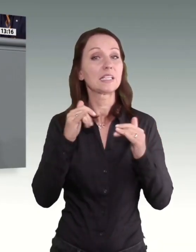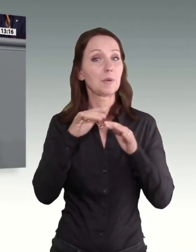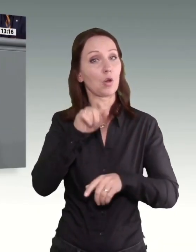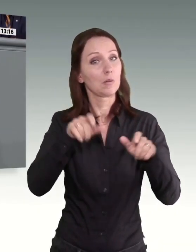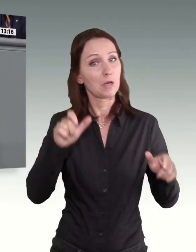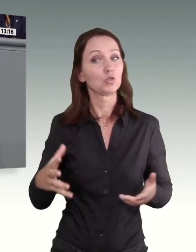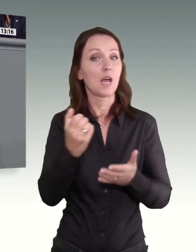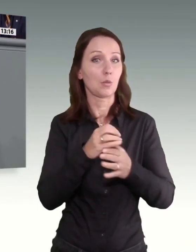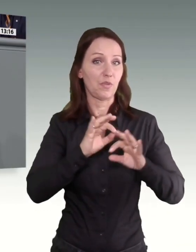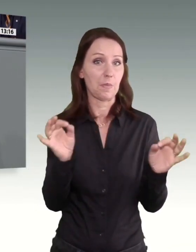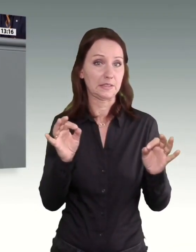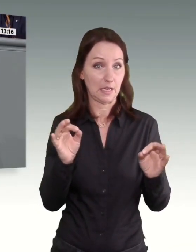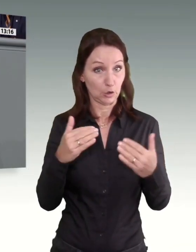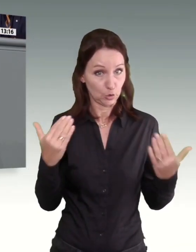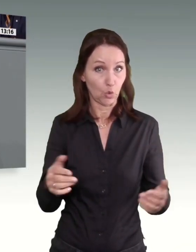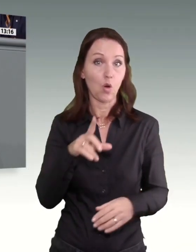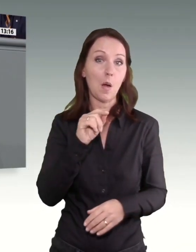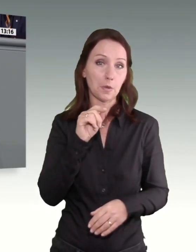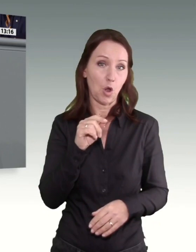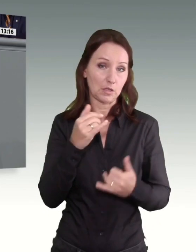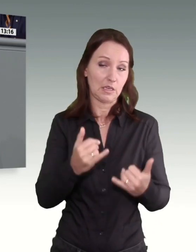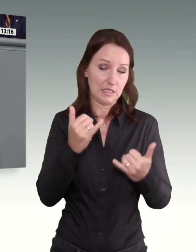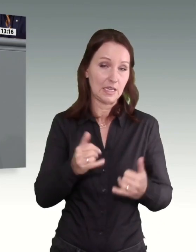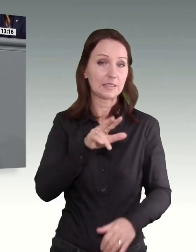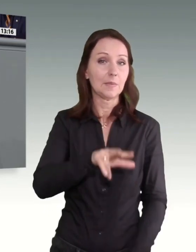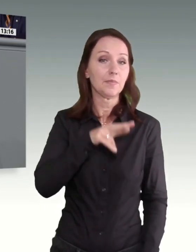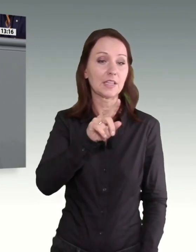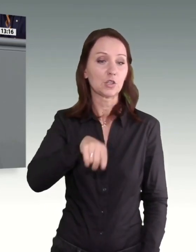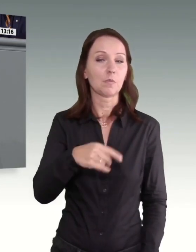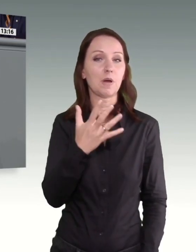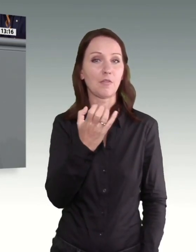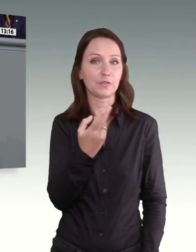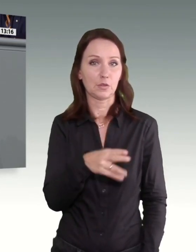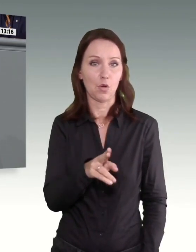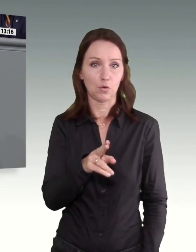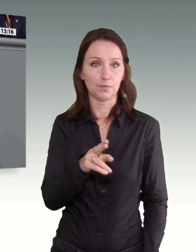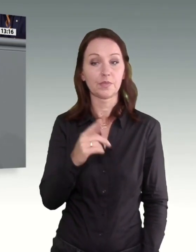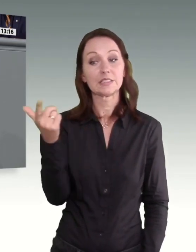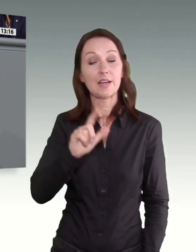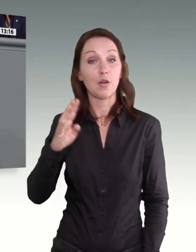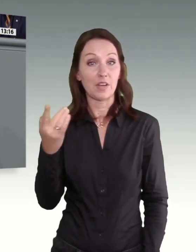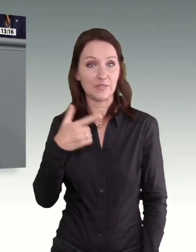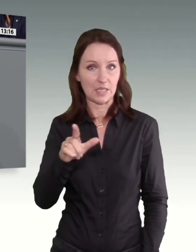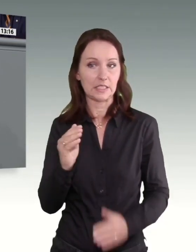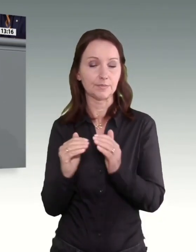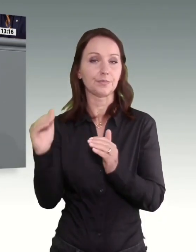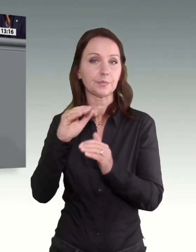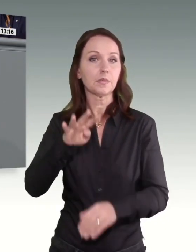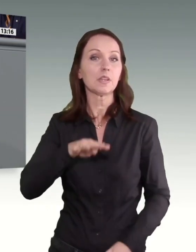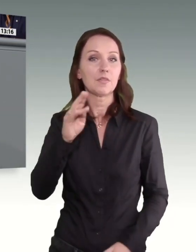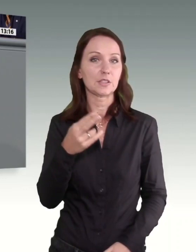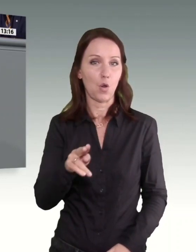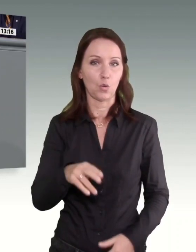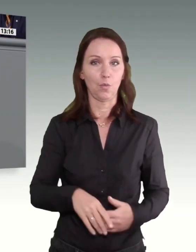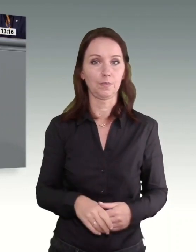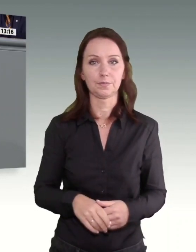Derzeit entspräche das etwa 13,50 Euro und im Jahr 2024 14 Euro. Wie schon bei der